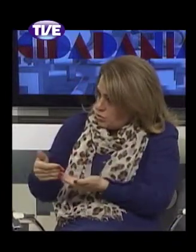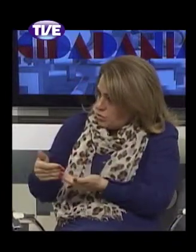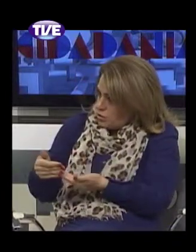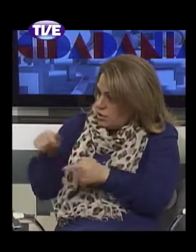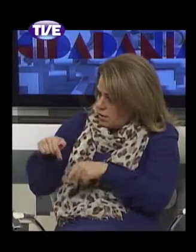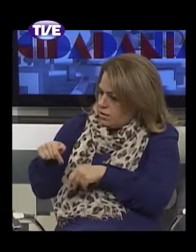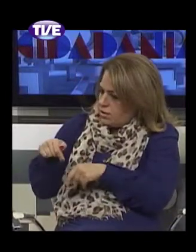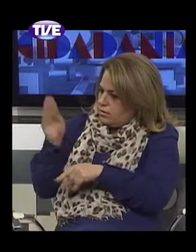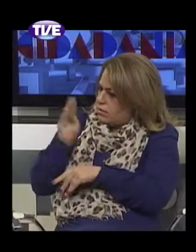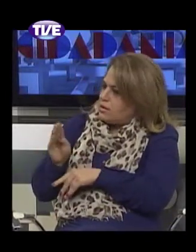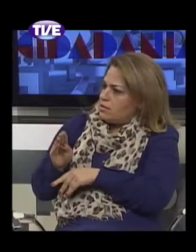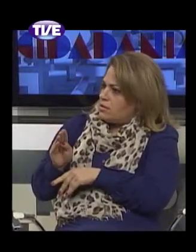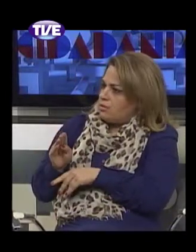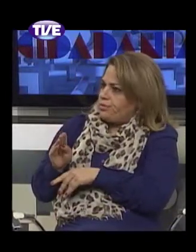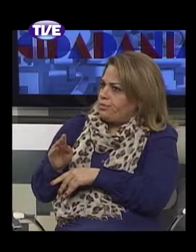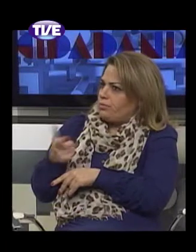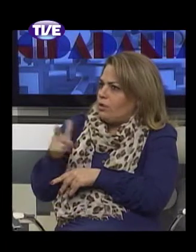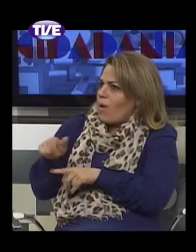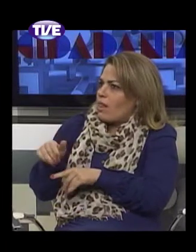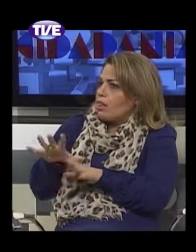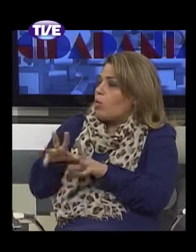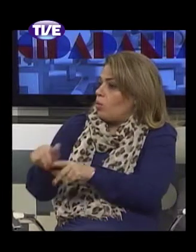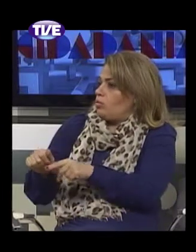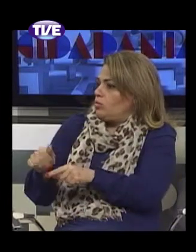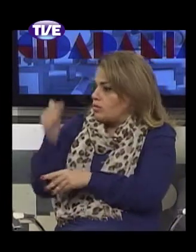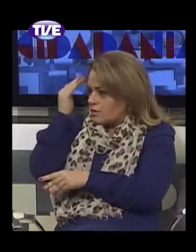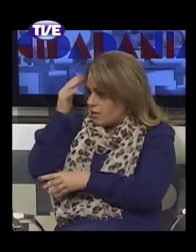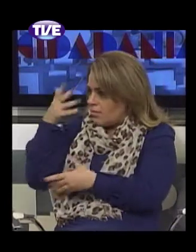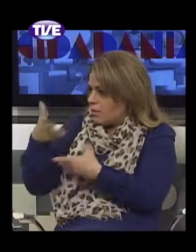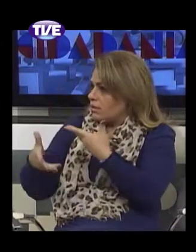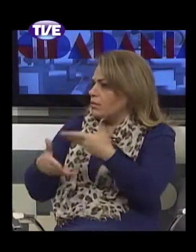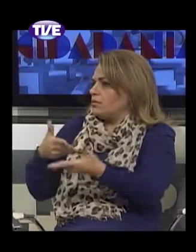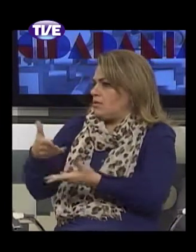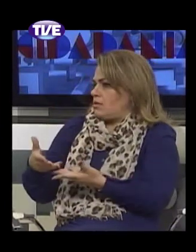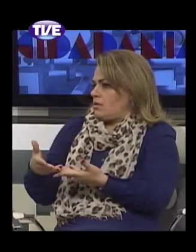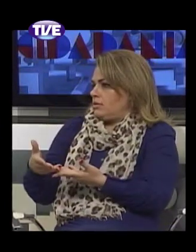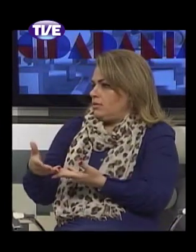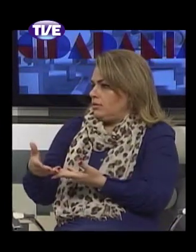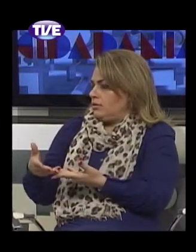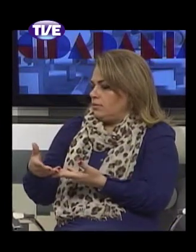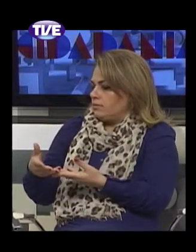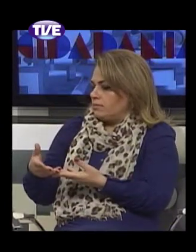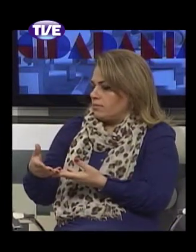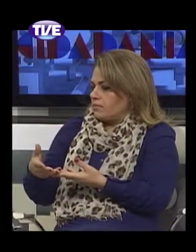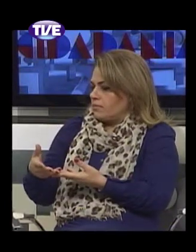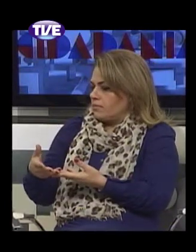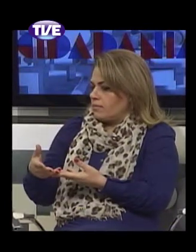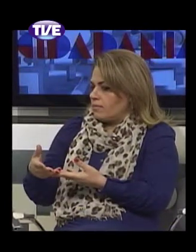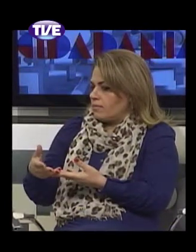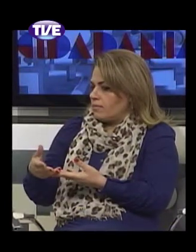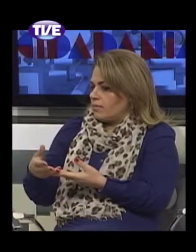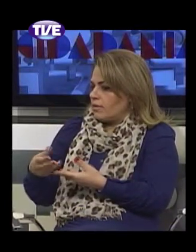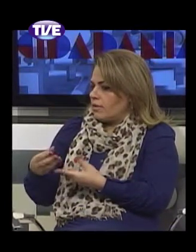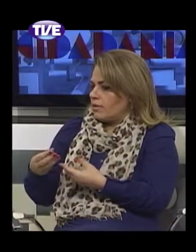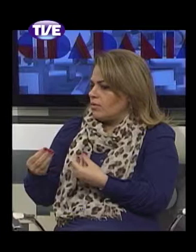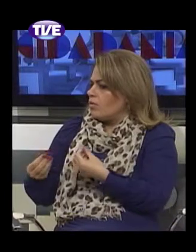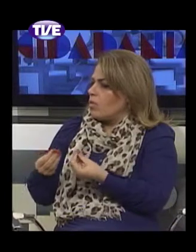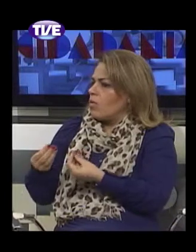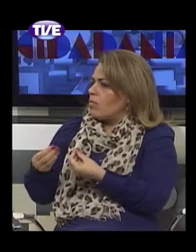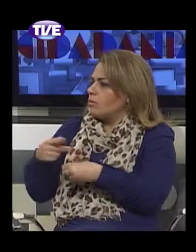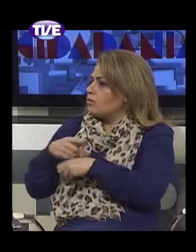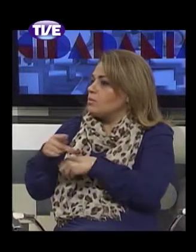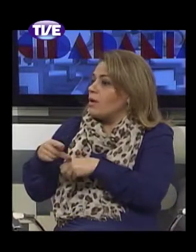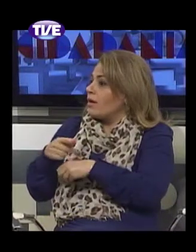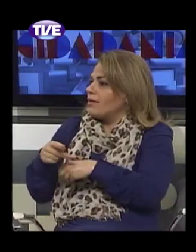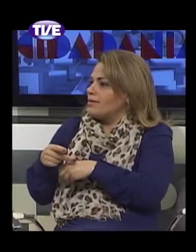todos compartilham a língua de sinais, também entre os países de língua portuguesa